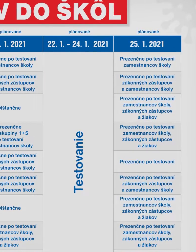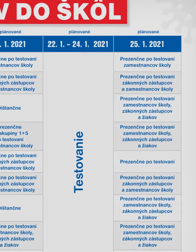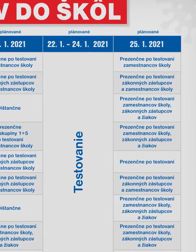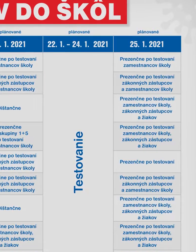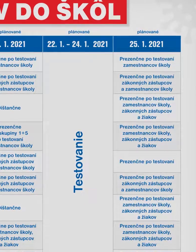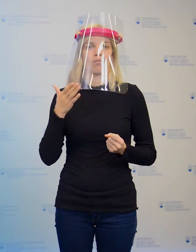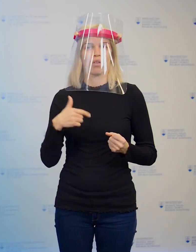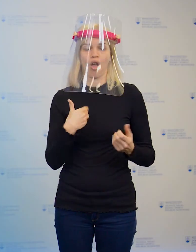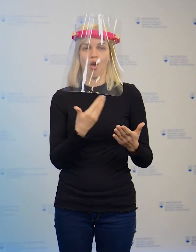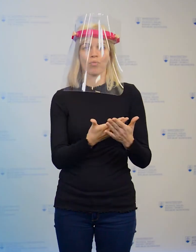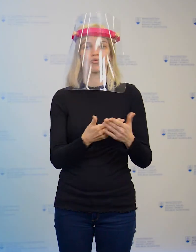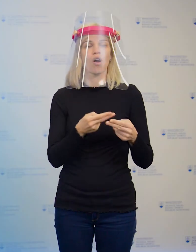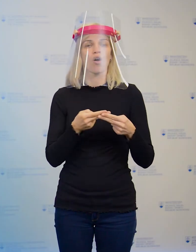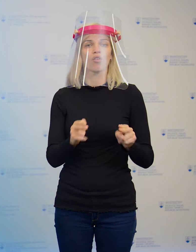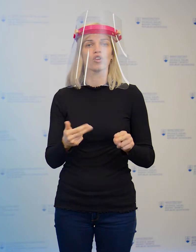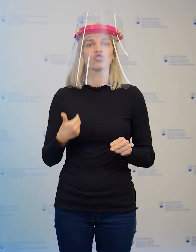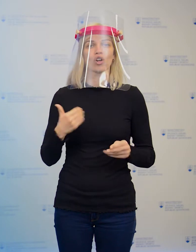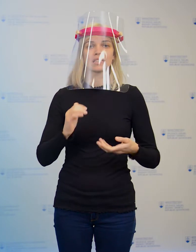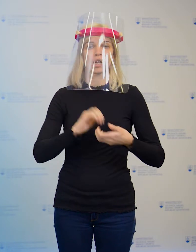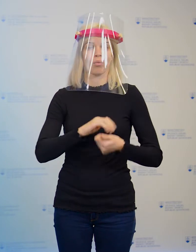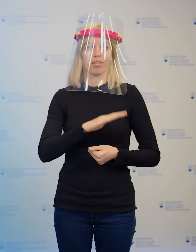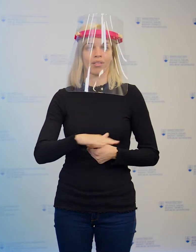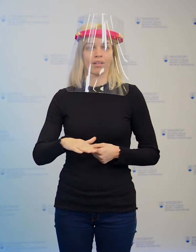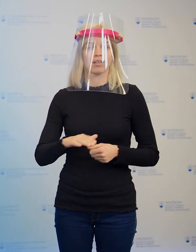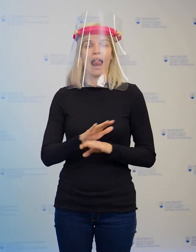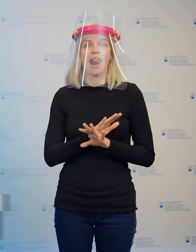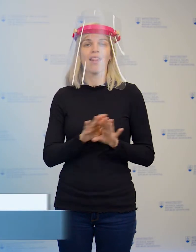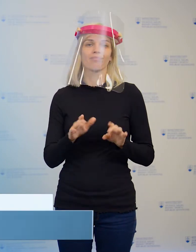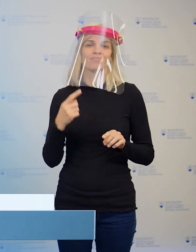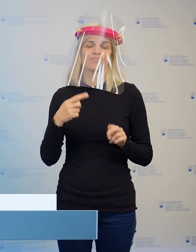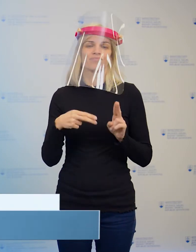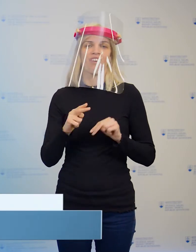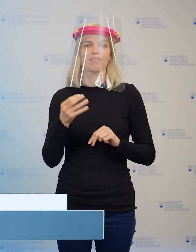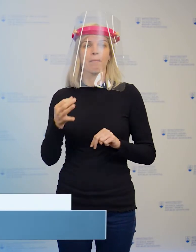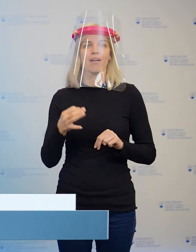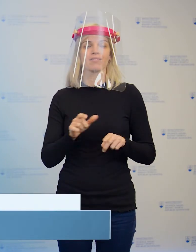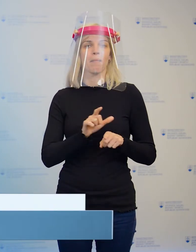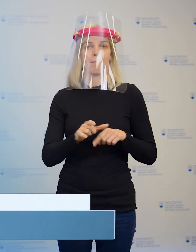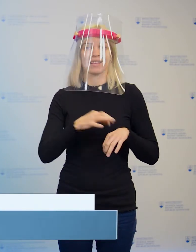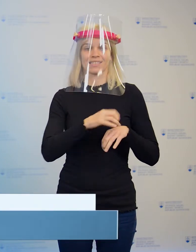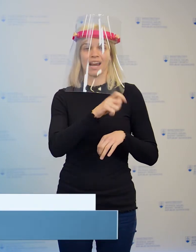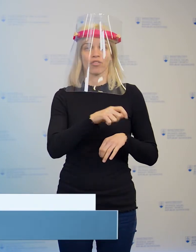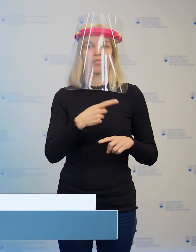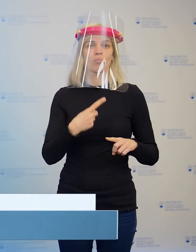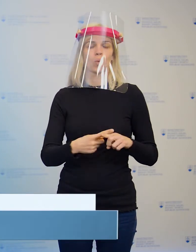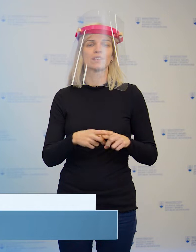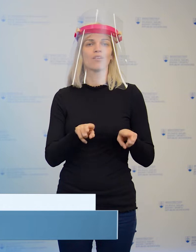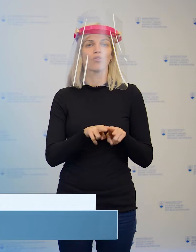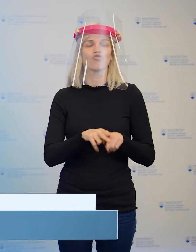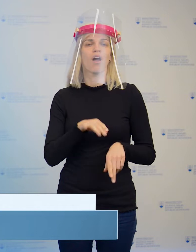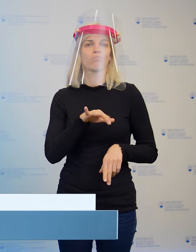odporúčať otvoriť školske kluby detí, najmä pre deti zdravotníkov, ako aj pre deti rodičov z kritickej